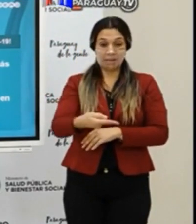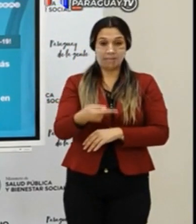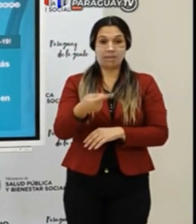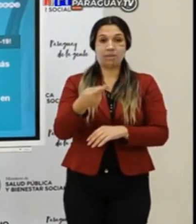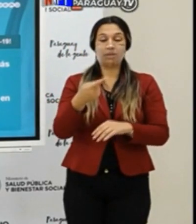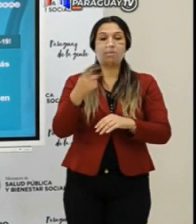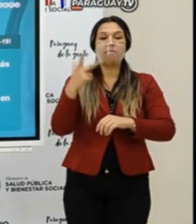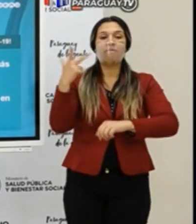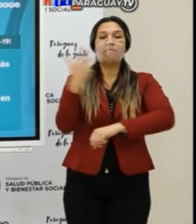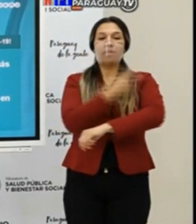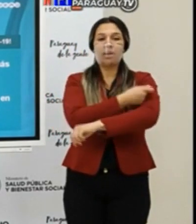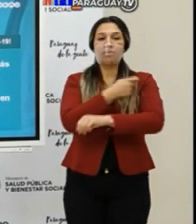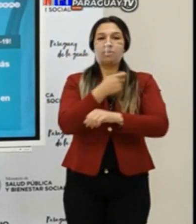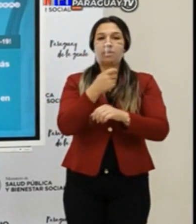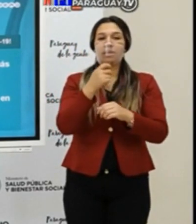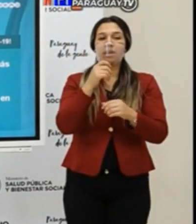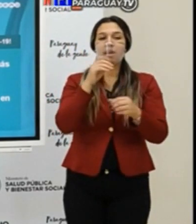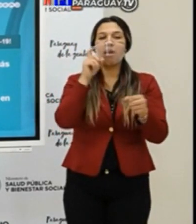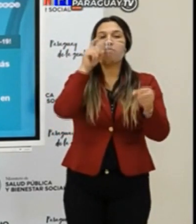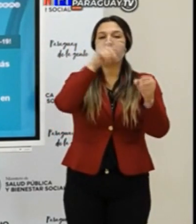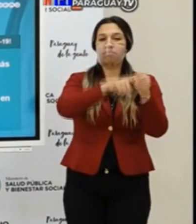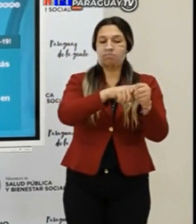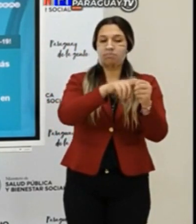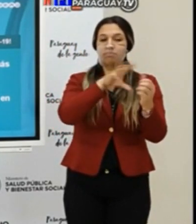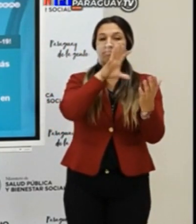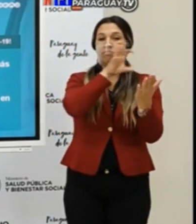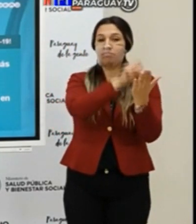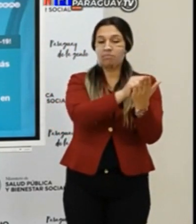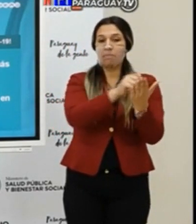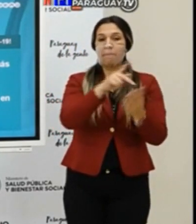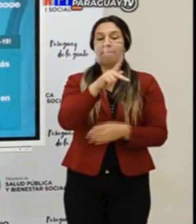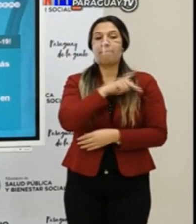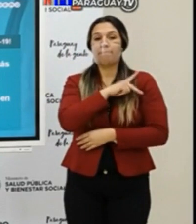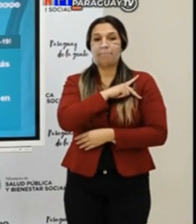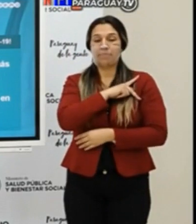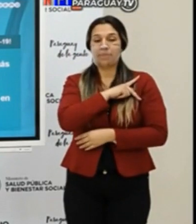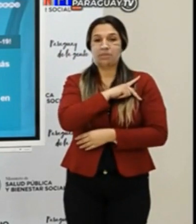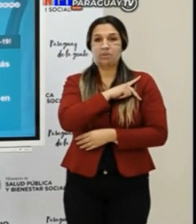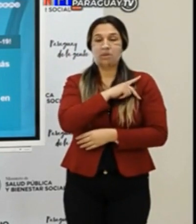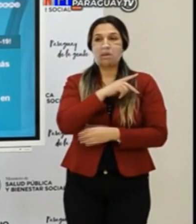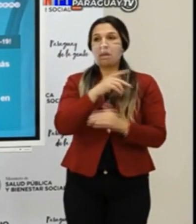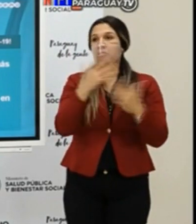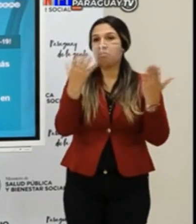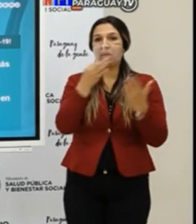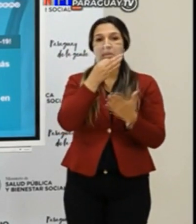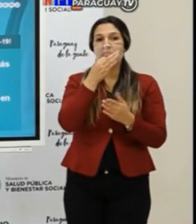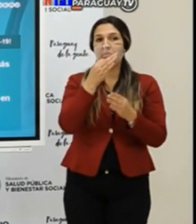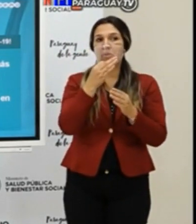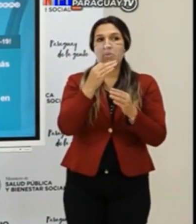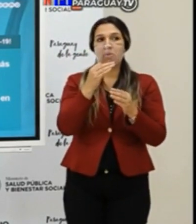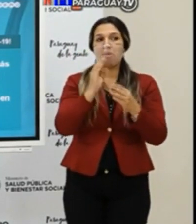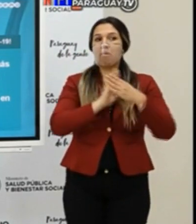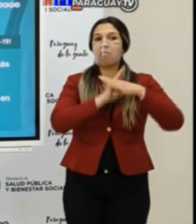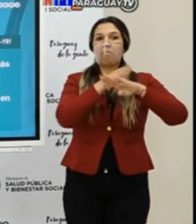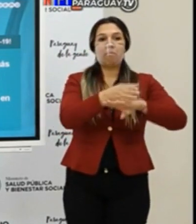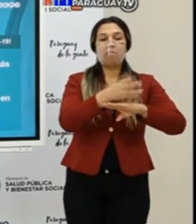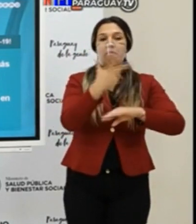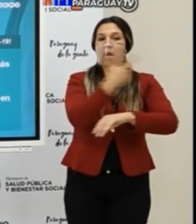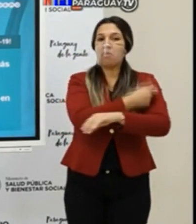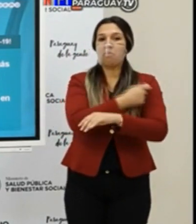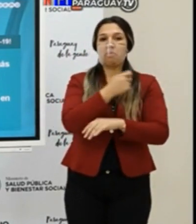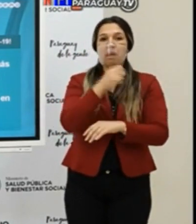vacunar, agendar y vacunar a las personas que por algún motivo no hayan podido acceder a la